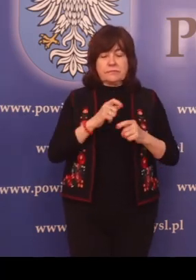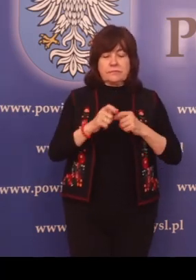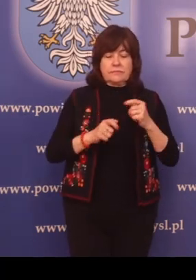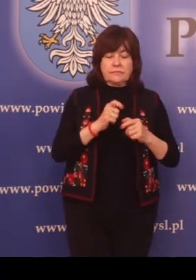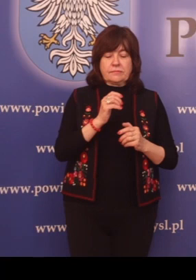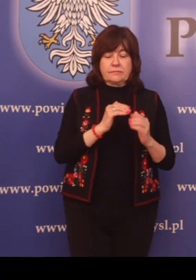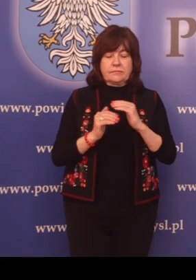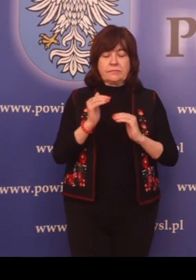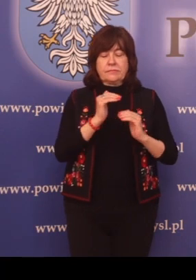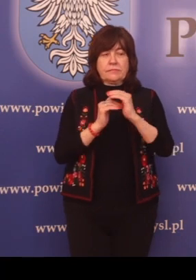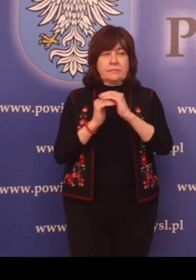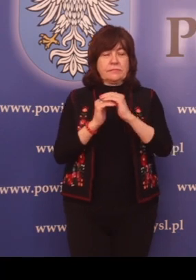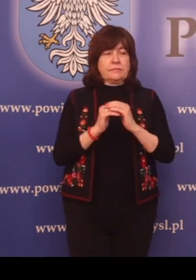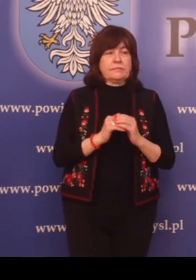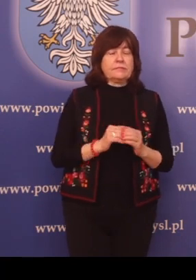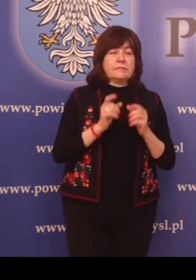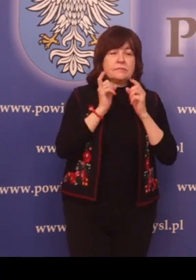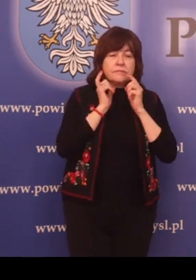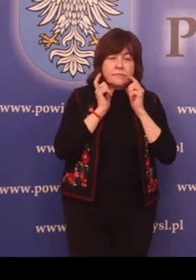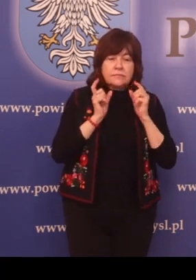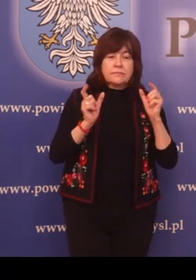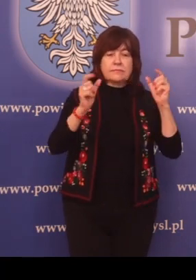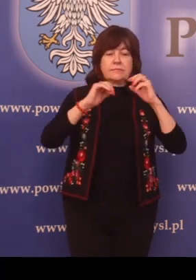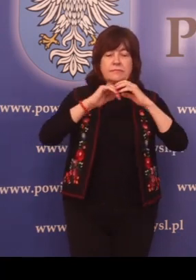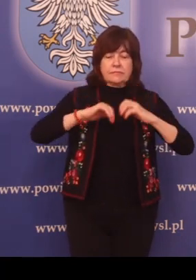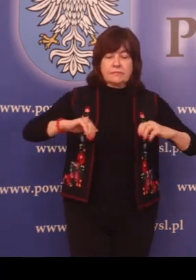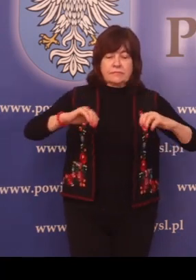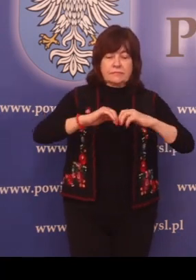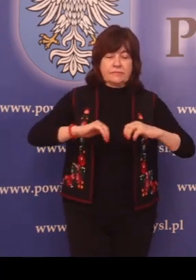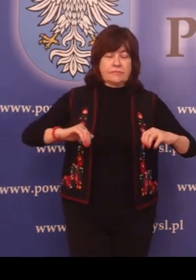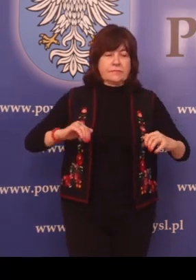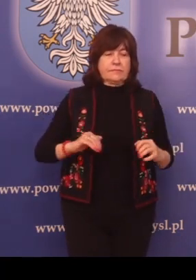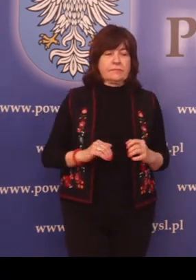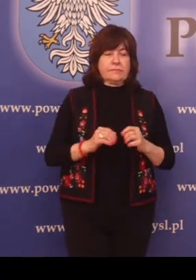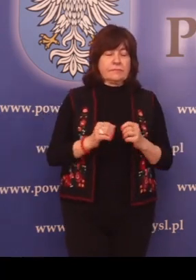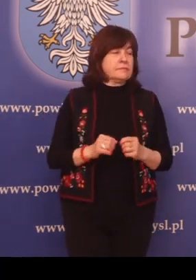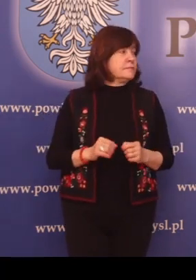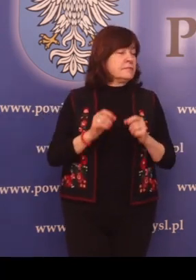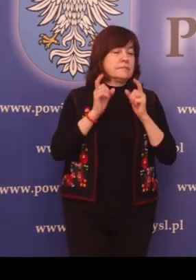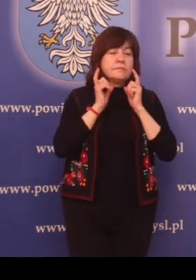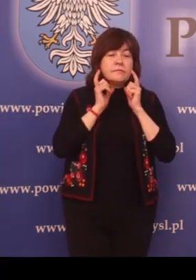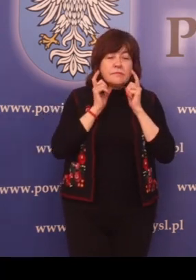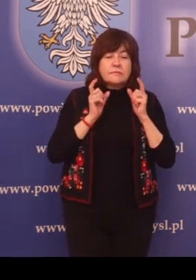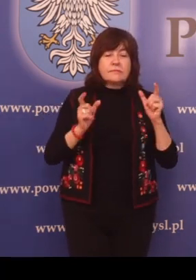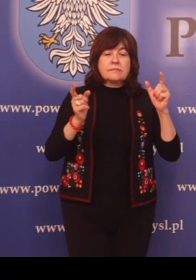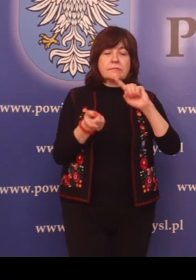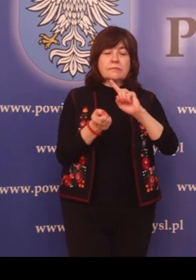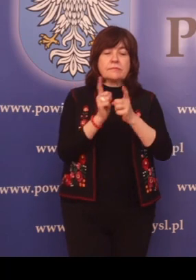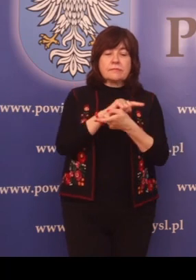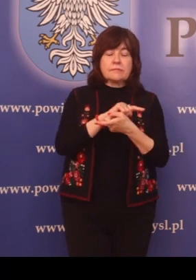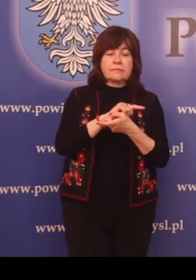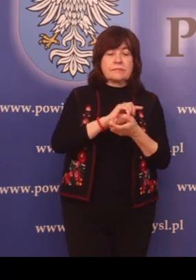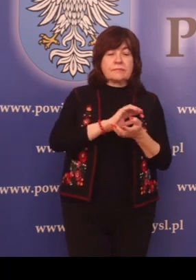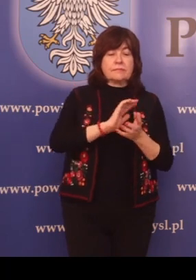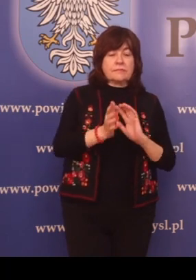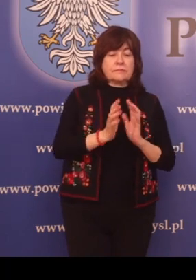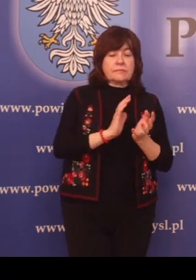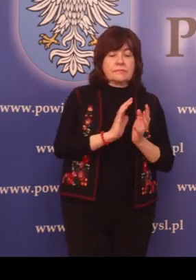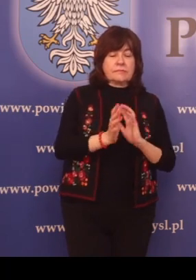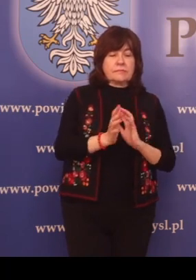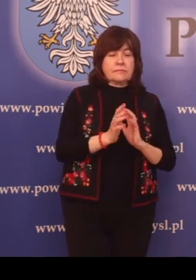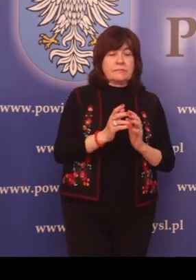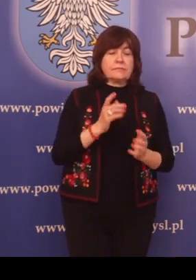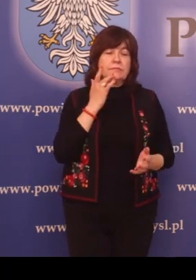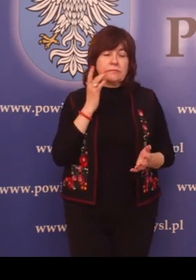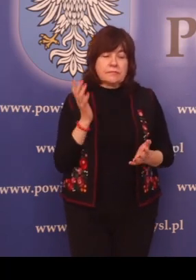budowlanych. Zgłoszenie rozbiórki. Zgłoszenie zmiany sposobu użytkowania obiektu